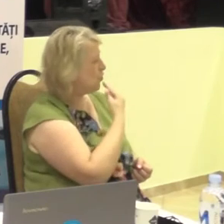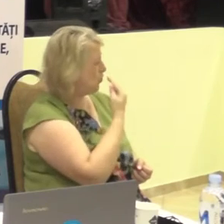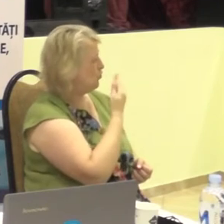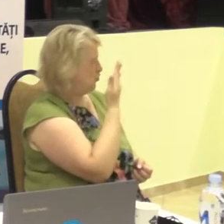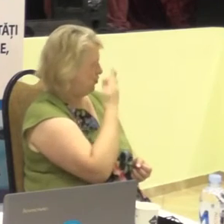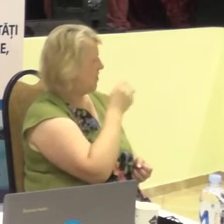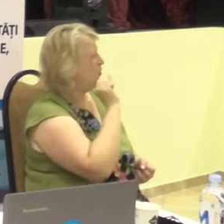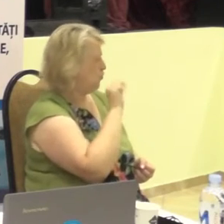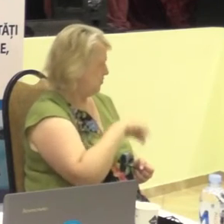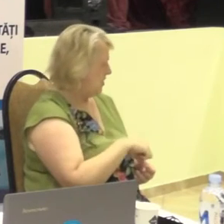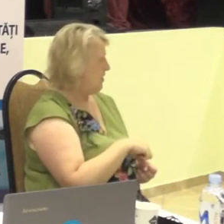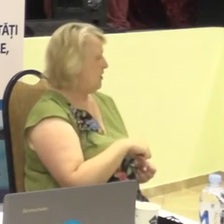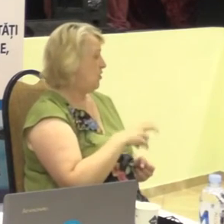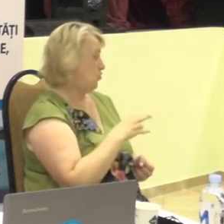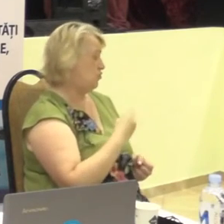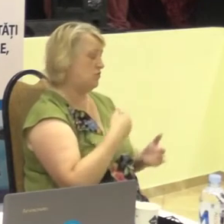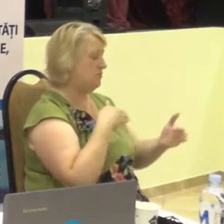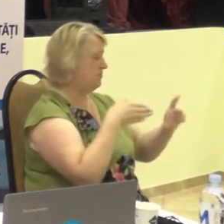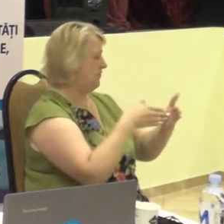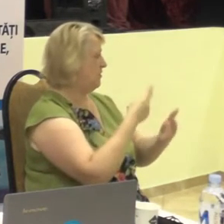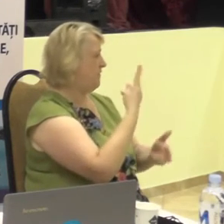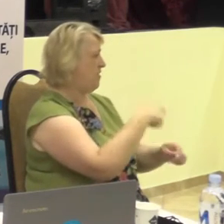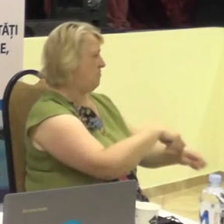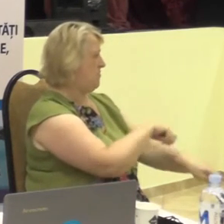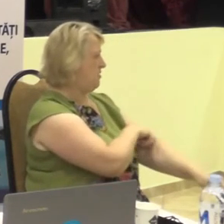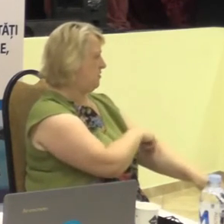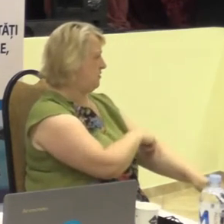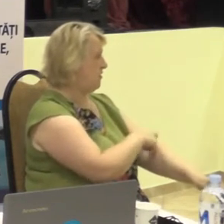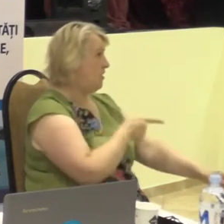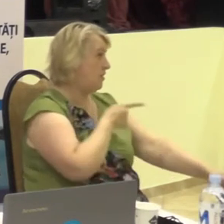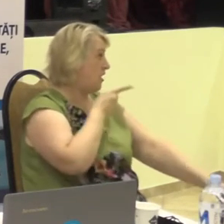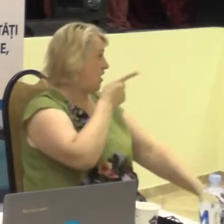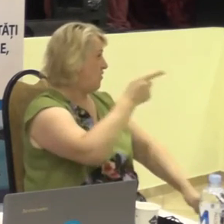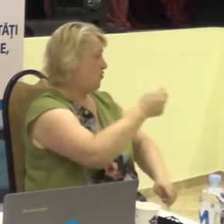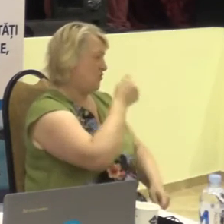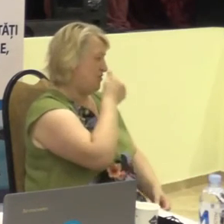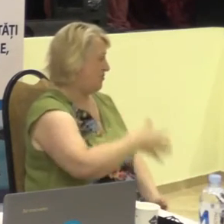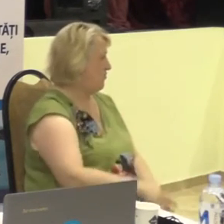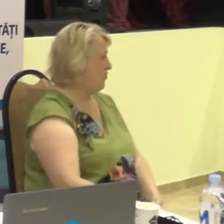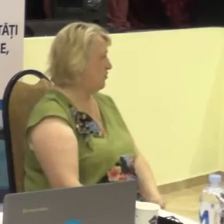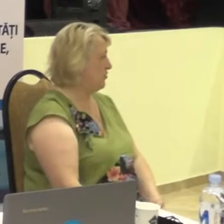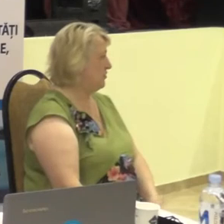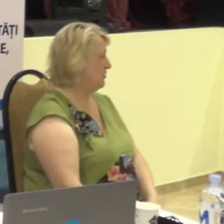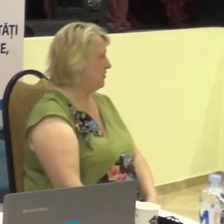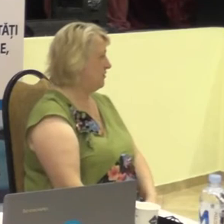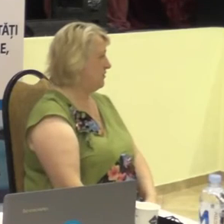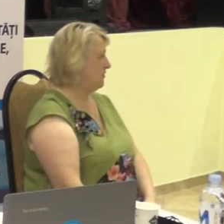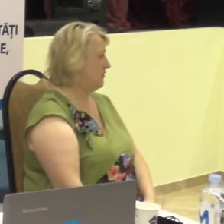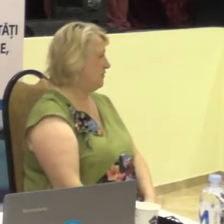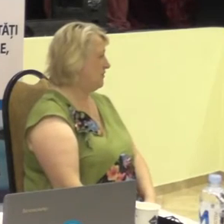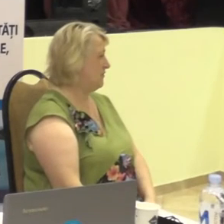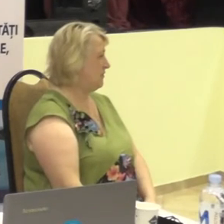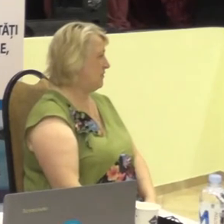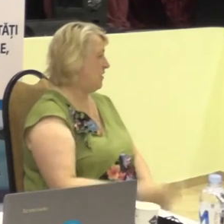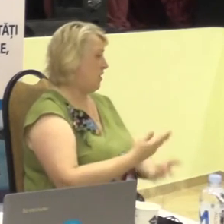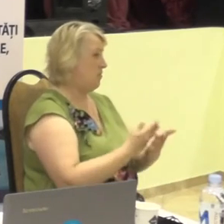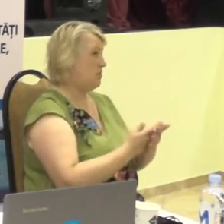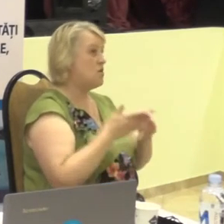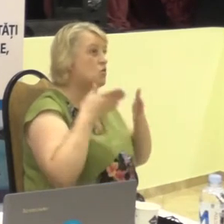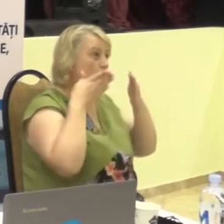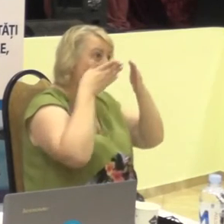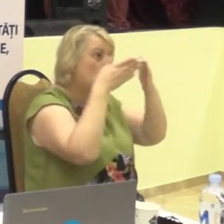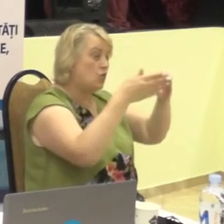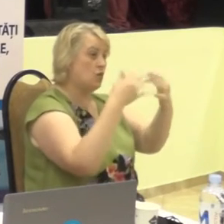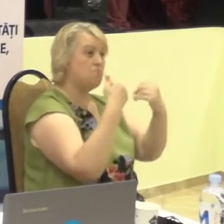la maximum 2 metri distanță de la sine. Dar la rândul din urmă, într-o